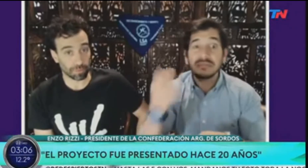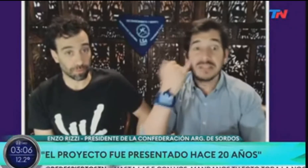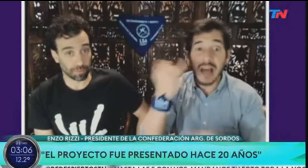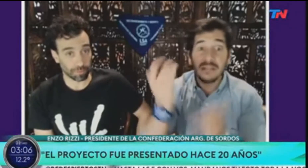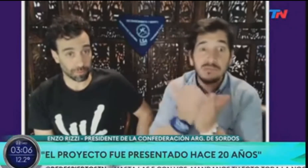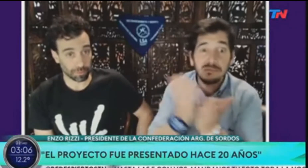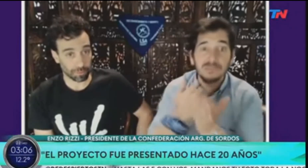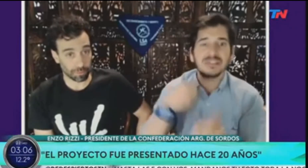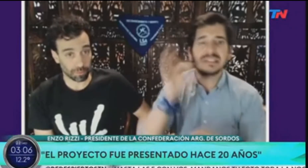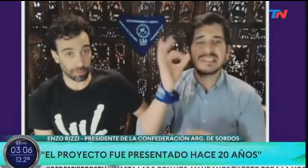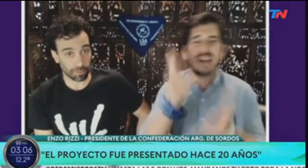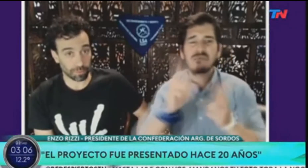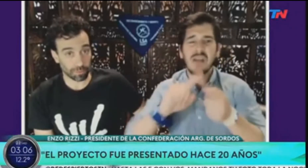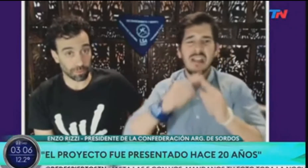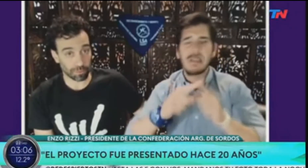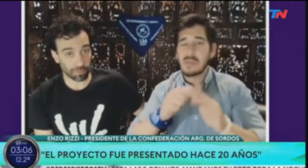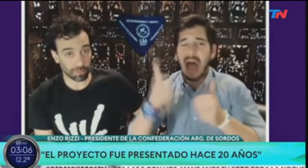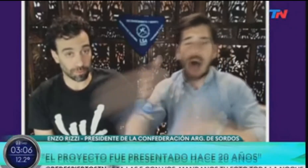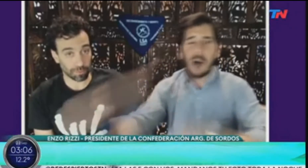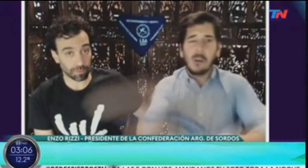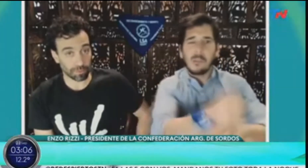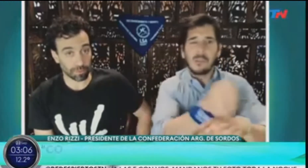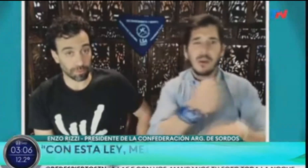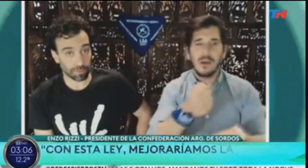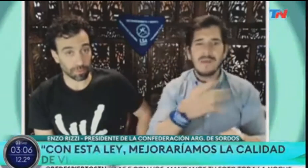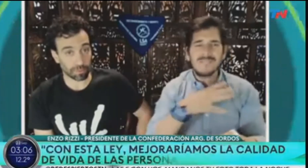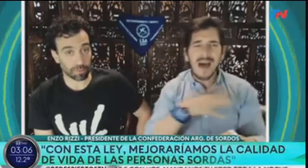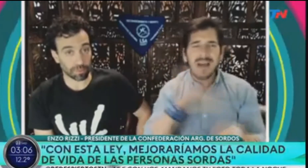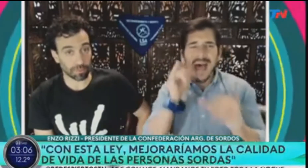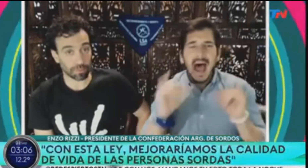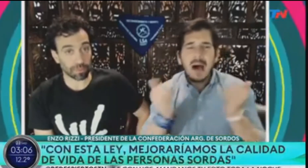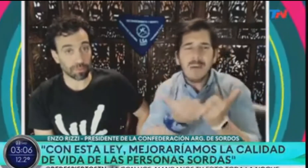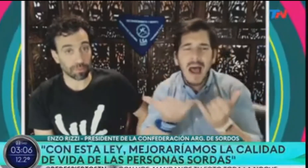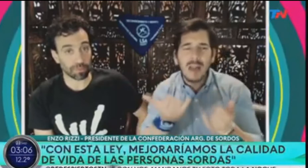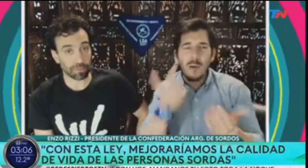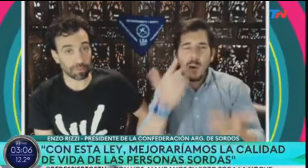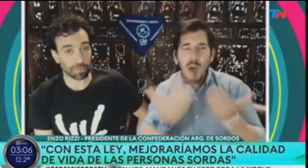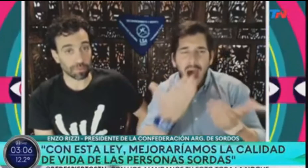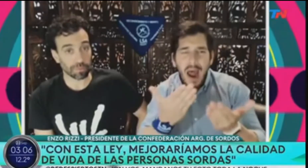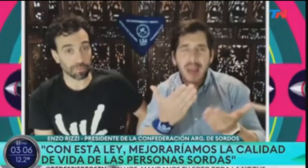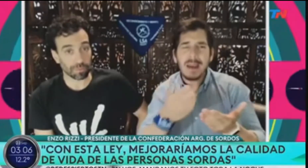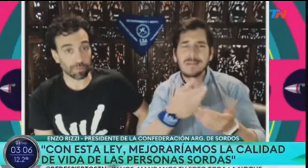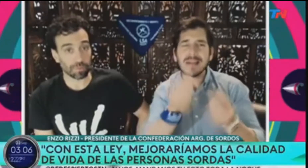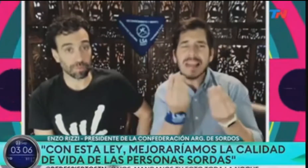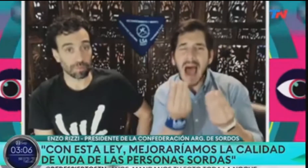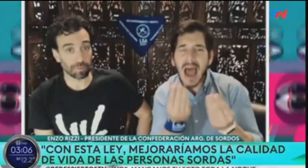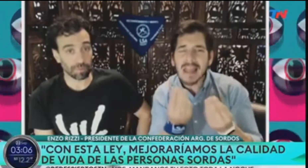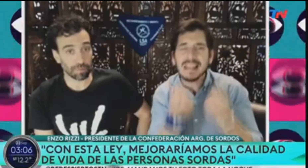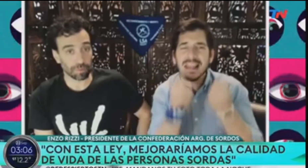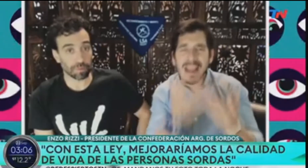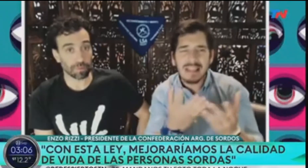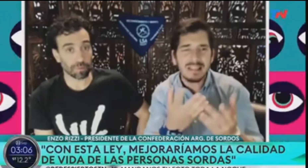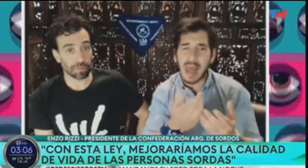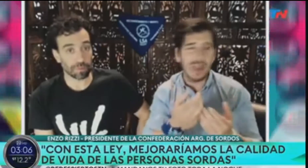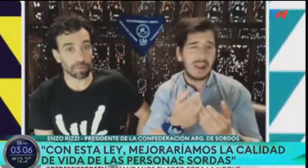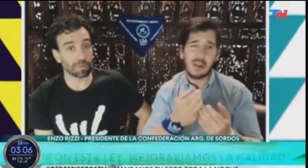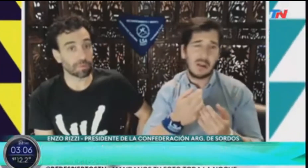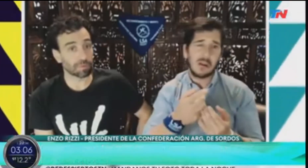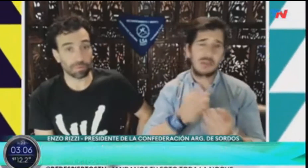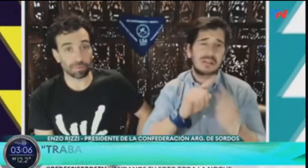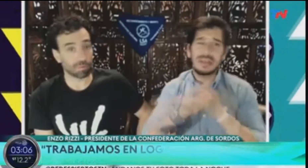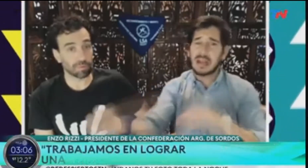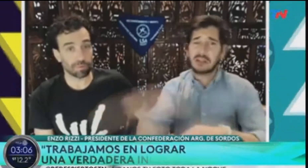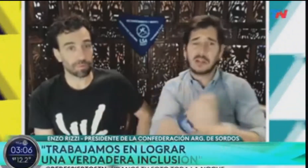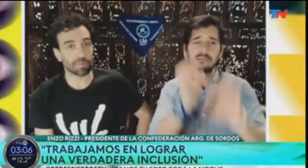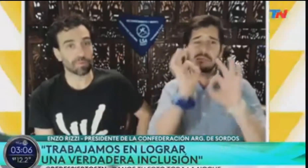Convención, ya está, ya tengo intérprete, listo, estudió poquito, pero no importa, ahora no hay una evaluación